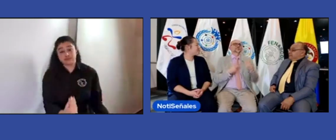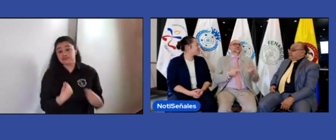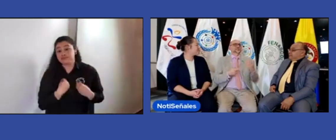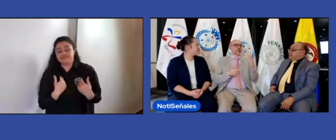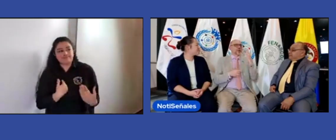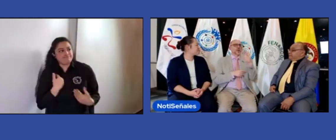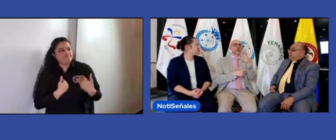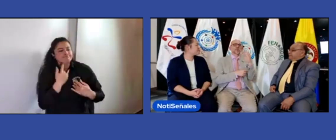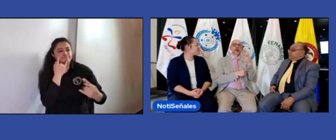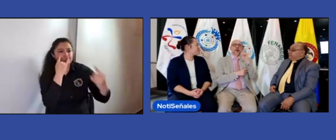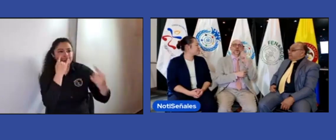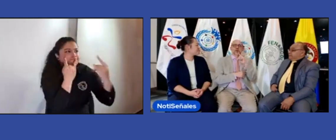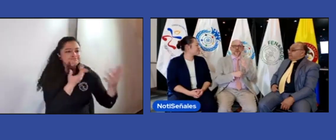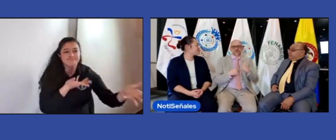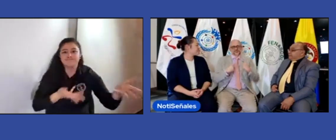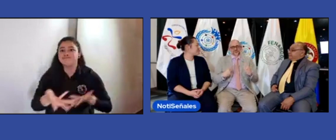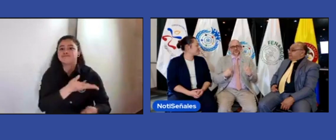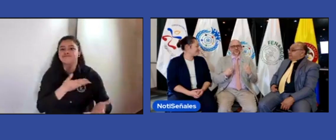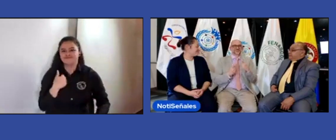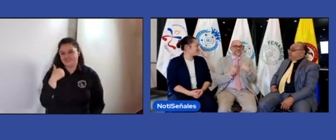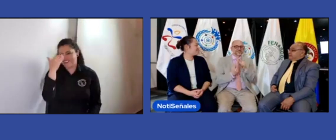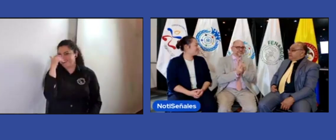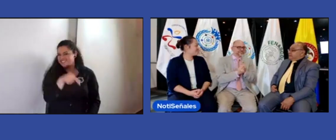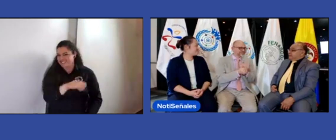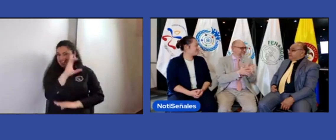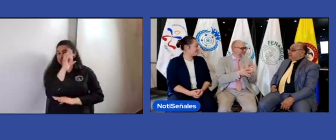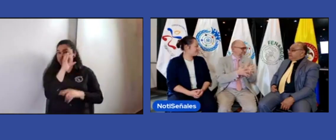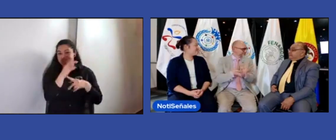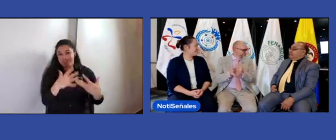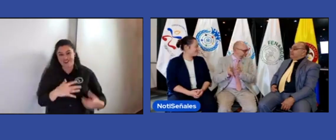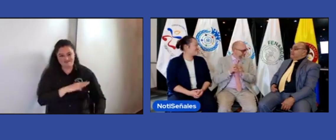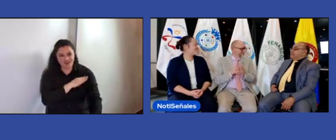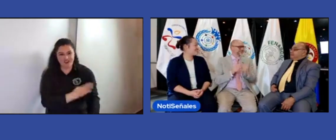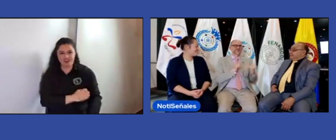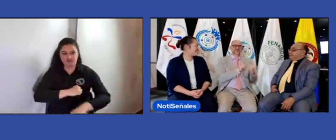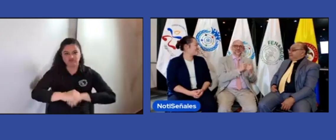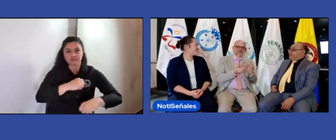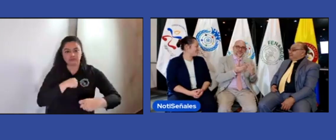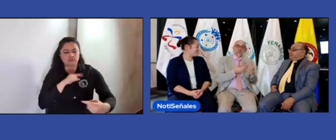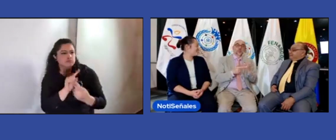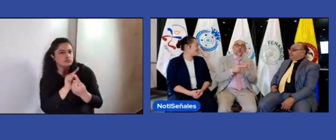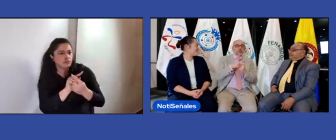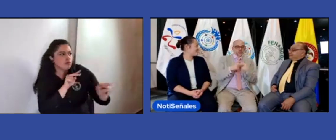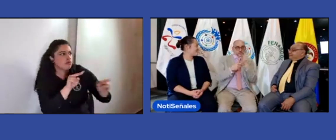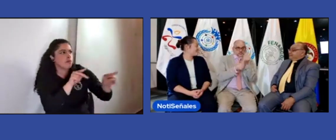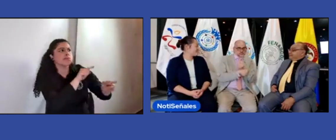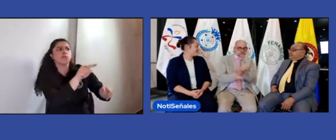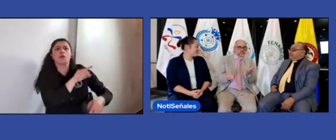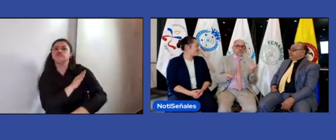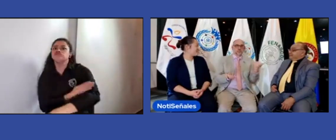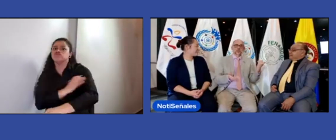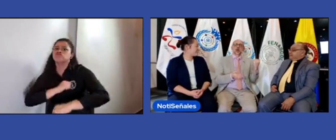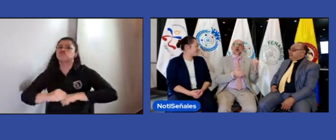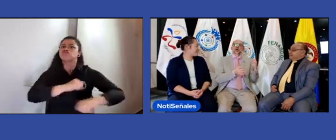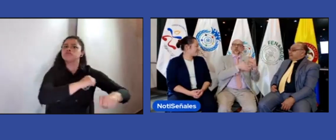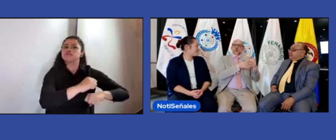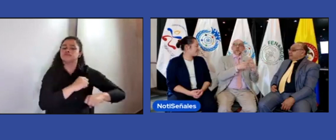verdad es que es genial poder estar acá con ustedes el que nos encontremos poder conocer a la comunidad